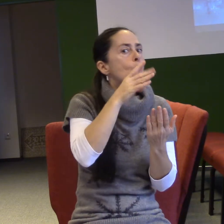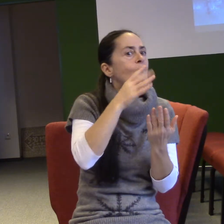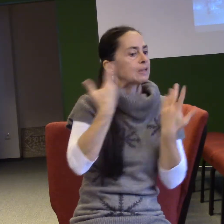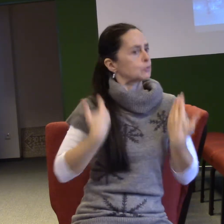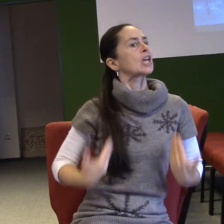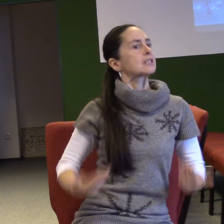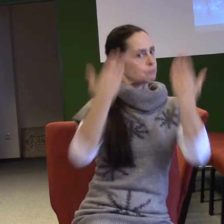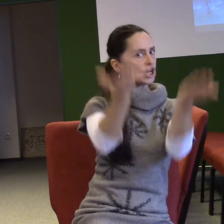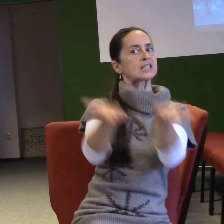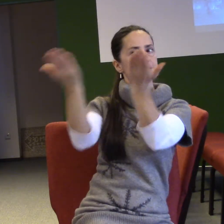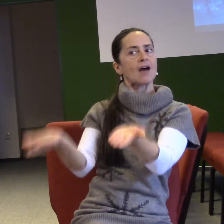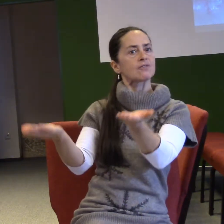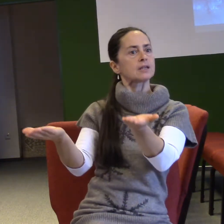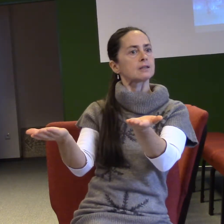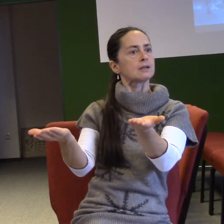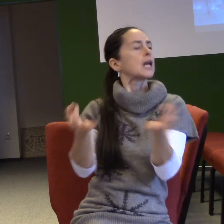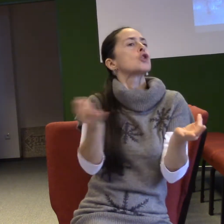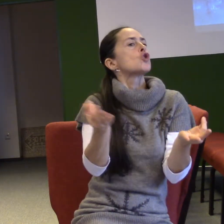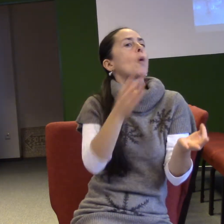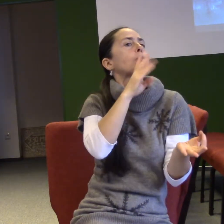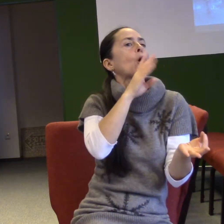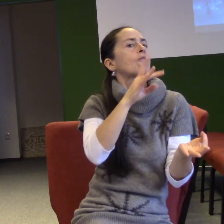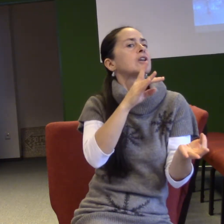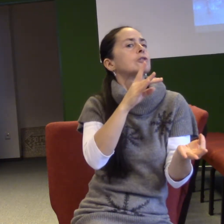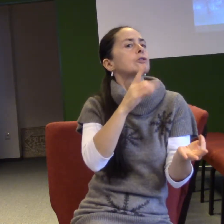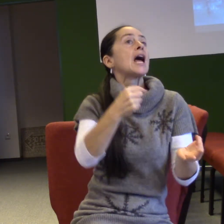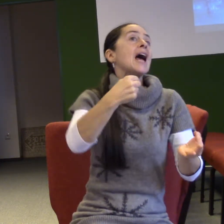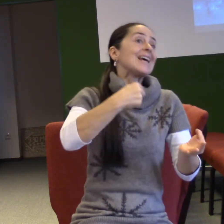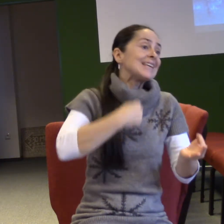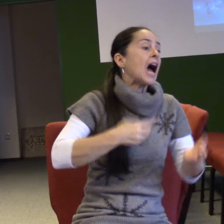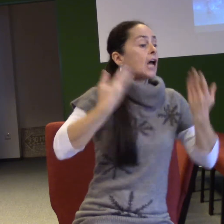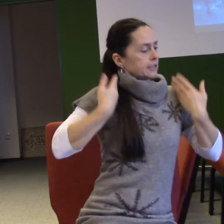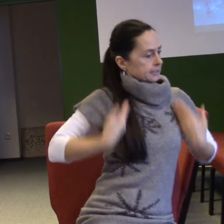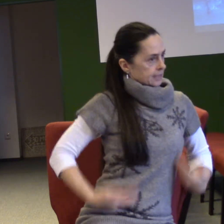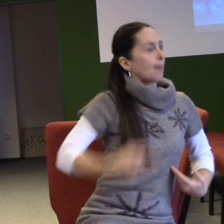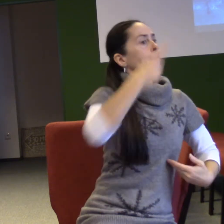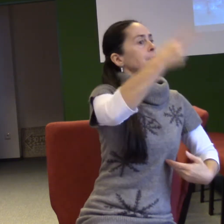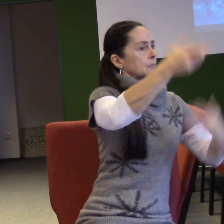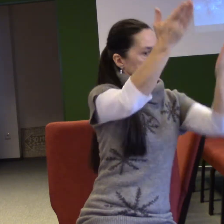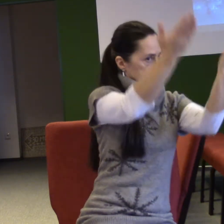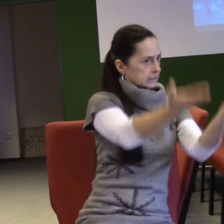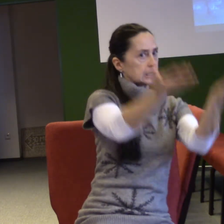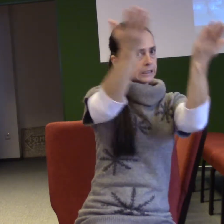já jsem Boží dcera, já jsem elektrikář, já jsem moudrý, o a schopný.